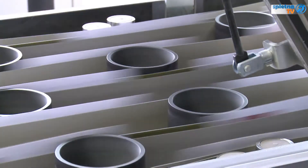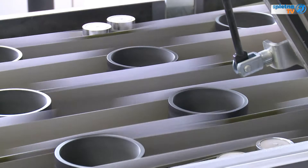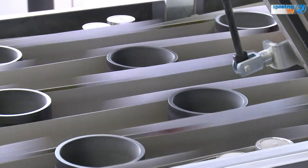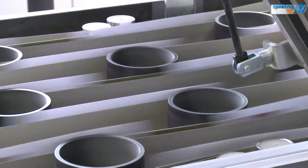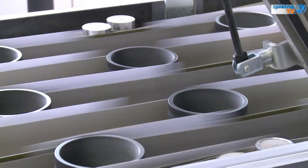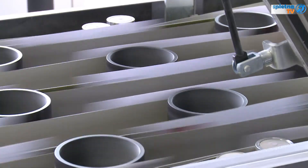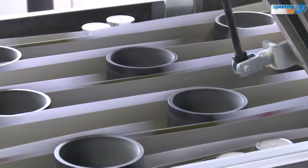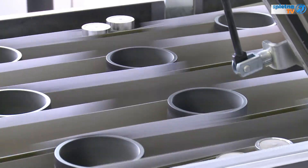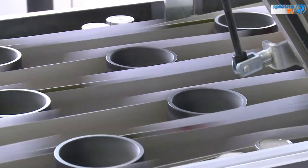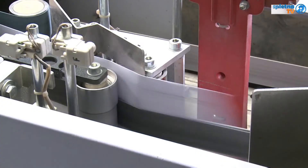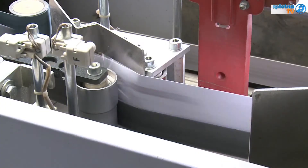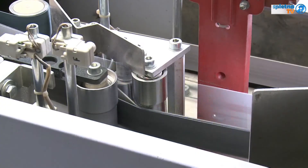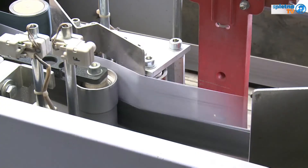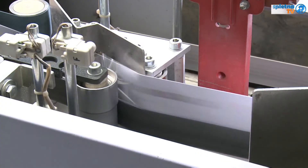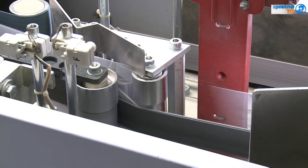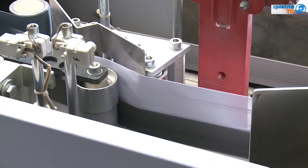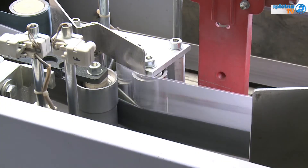nede az vsebina.